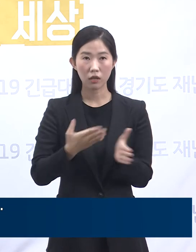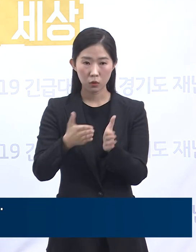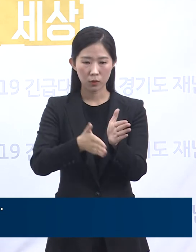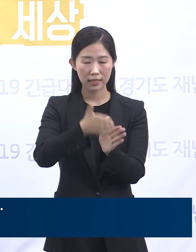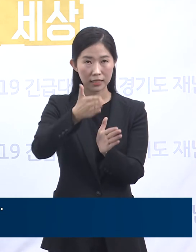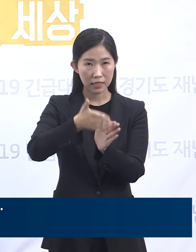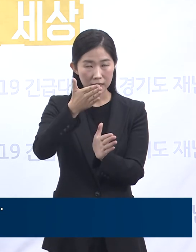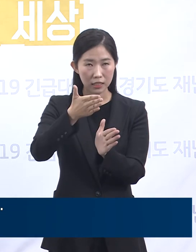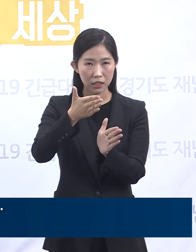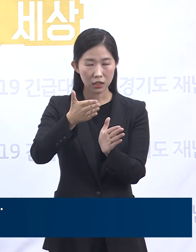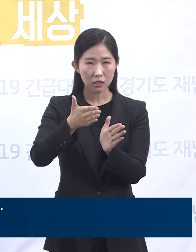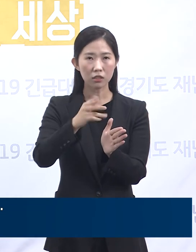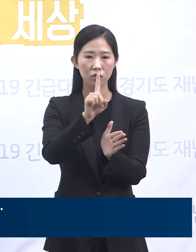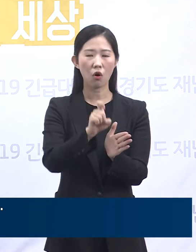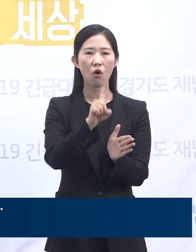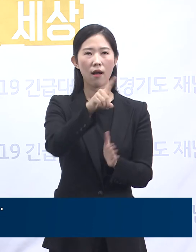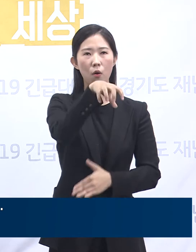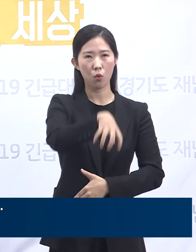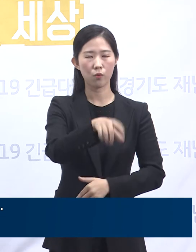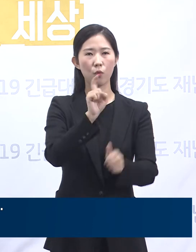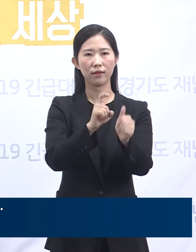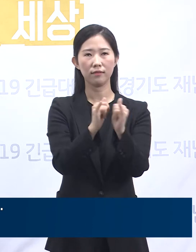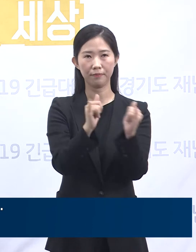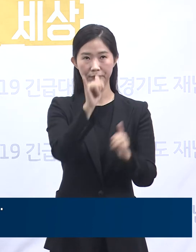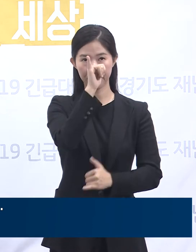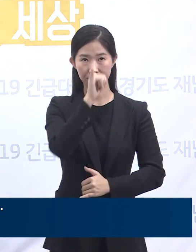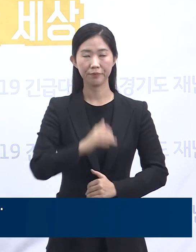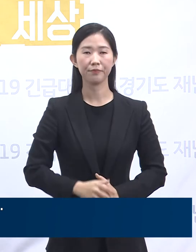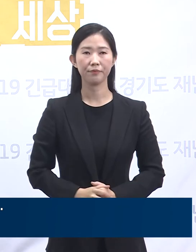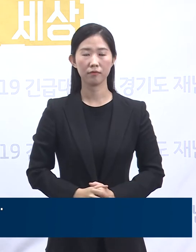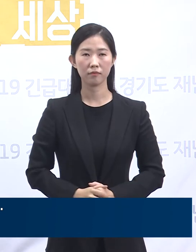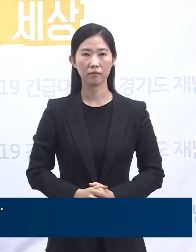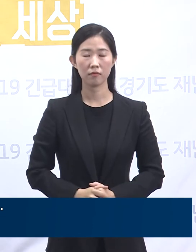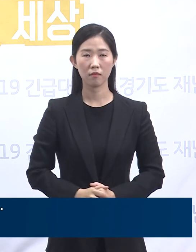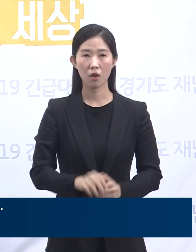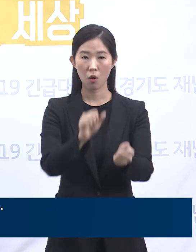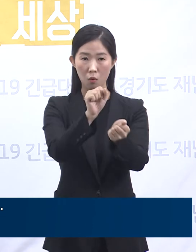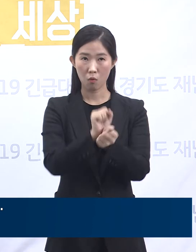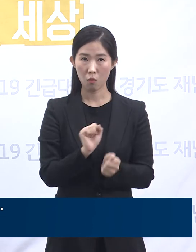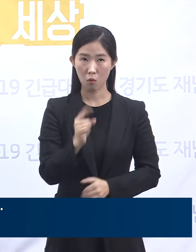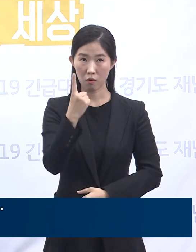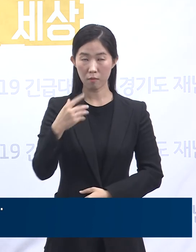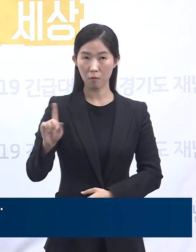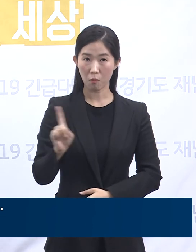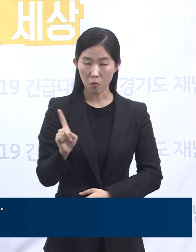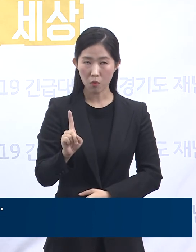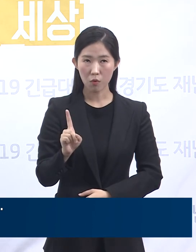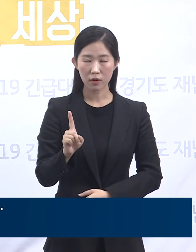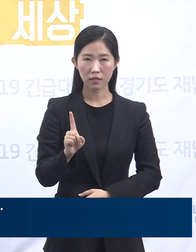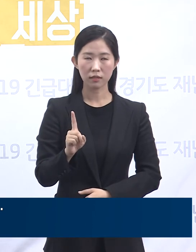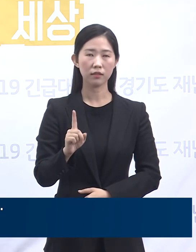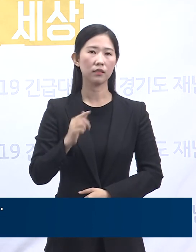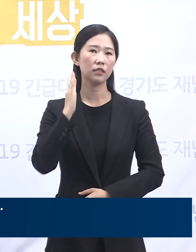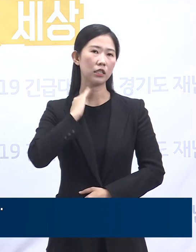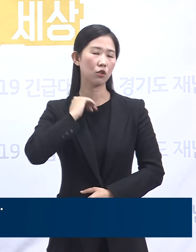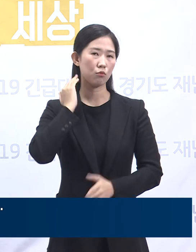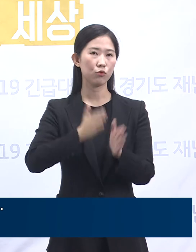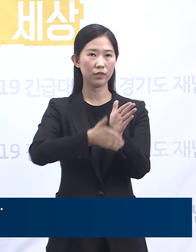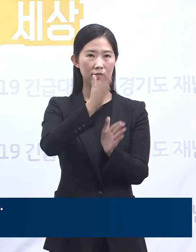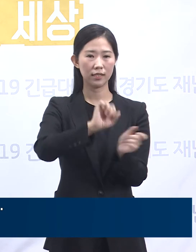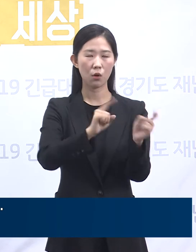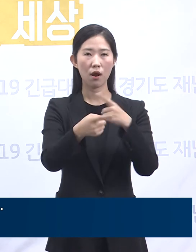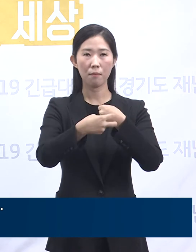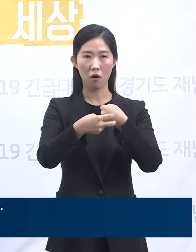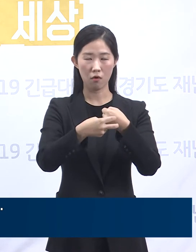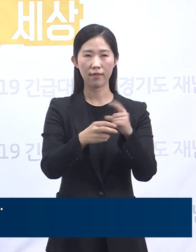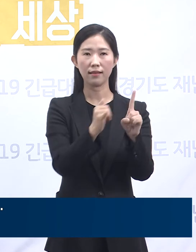시군에서 확진자가 발생하였습니다. 신규 확진자의 감염 경로를 보면 의정부시 마스터플러스 재활병원 관련